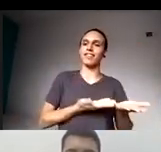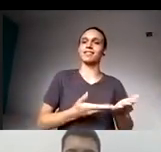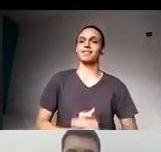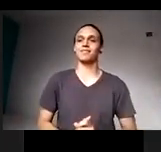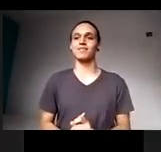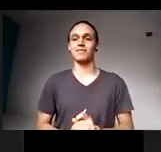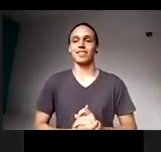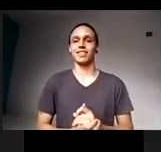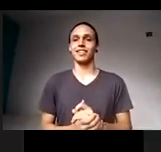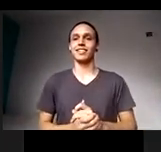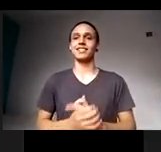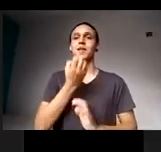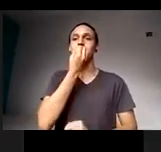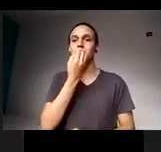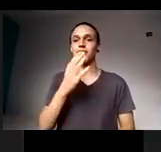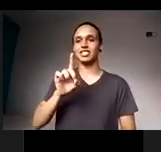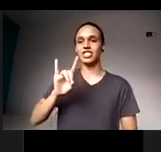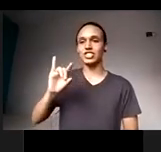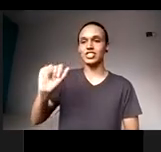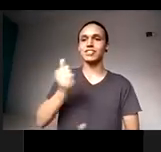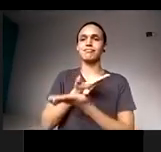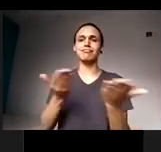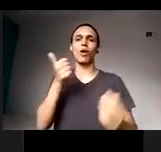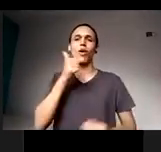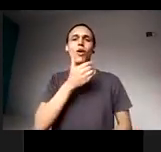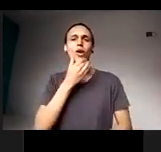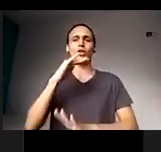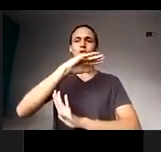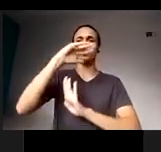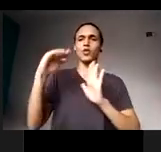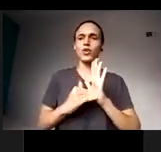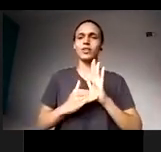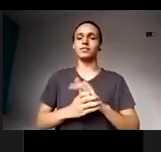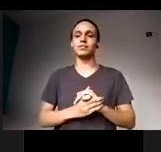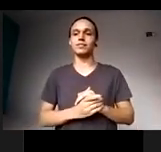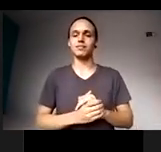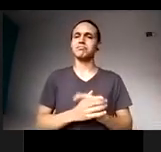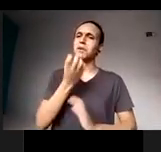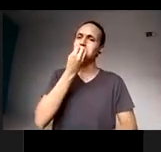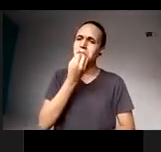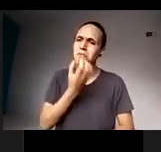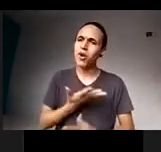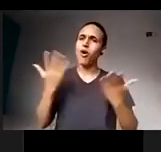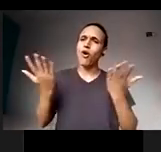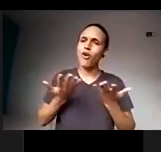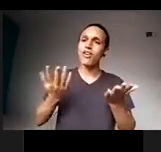Bom dia a todos e todas, é bom estar com vocês nesta manhã em mais um encontro virtual da